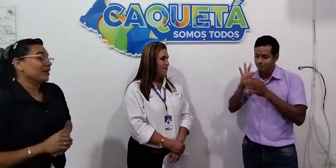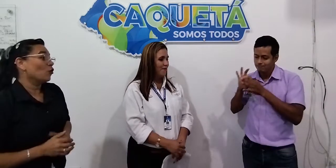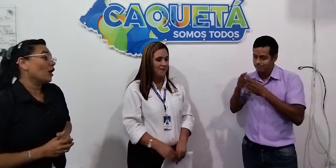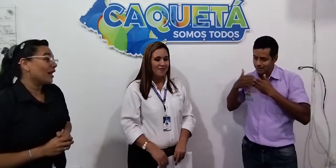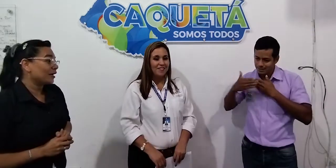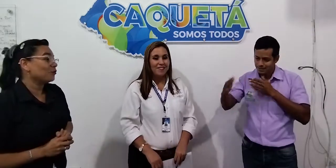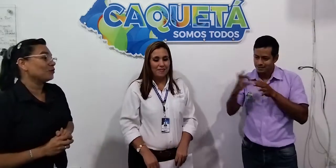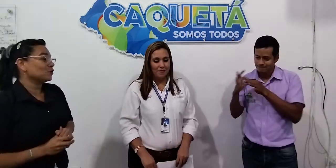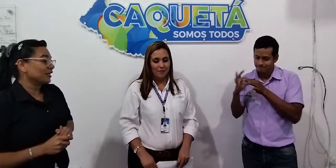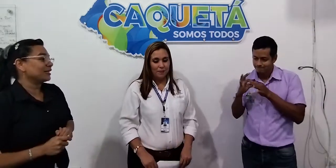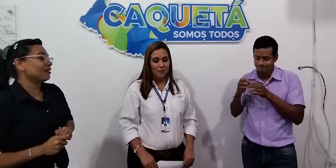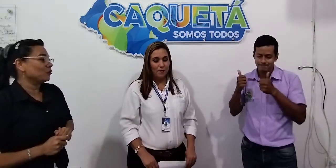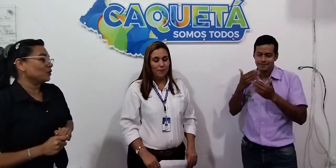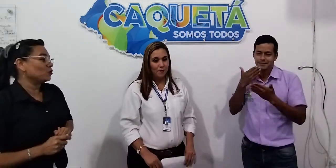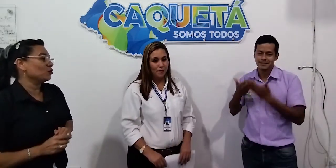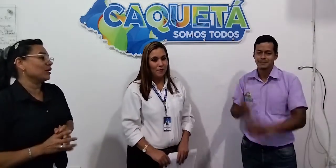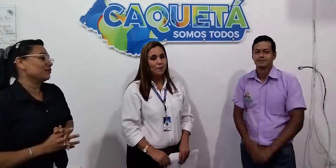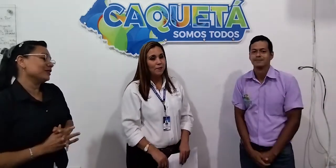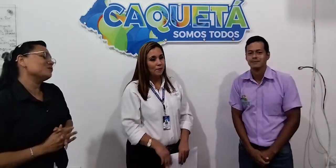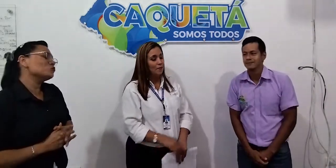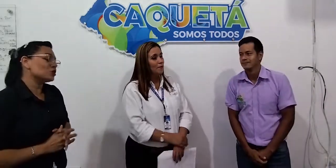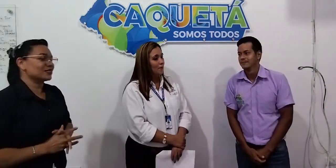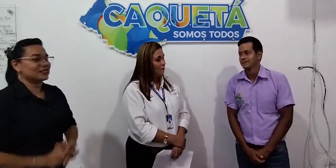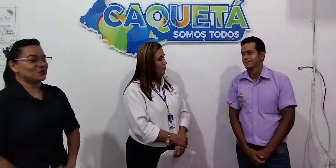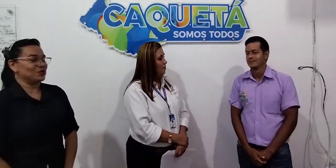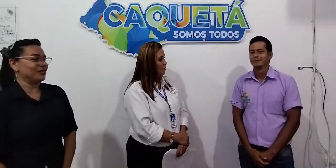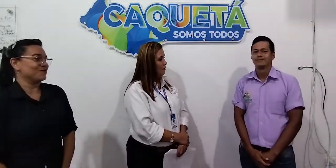ojalá que podamos seguir trabajando más comunadamente y muchas gracias por el tiempo.